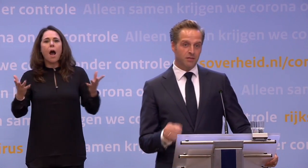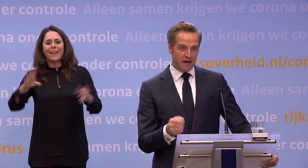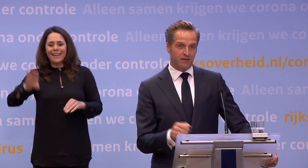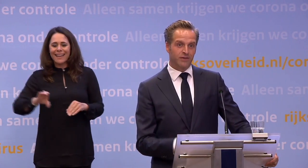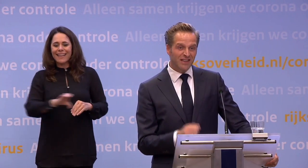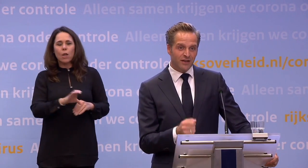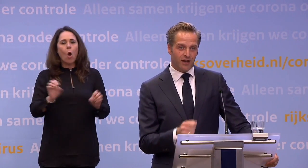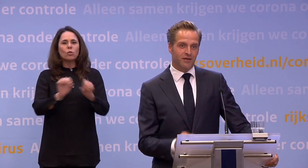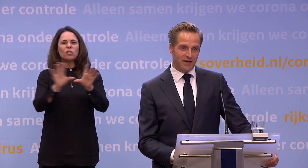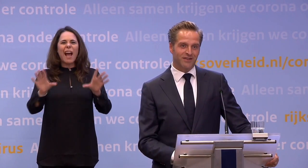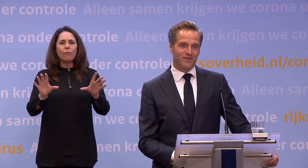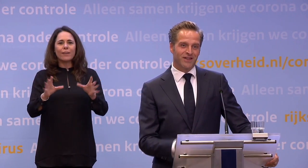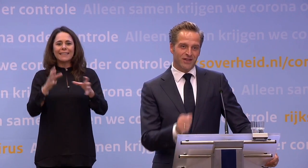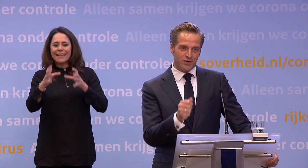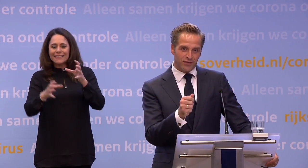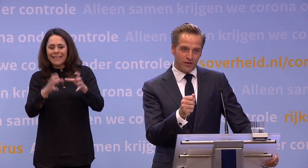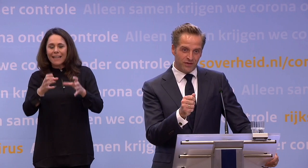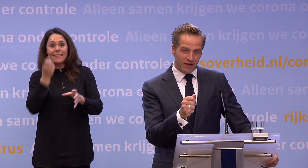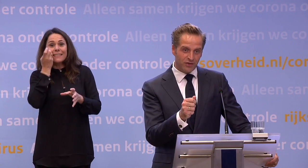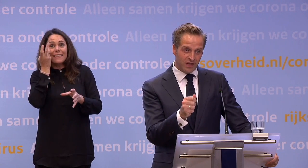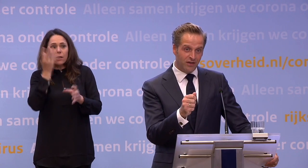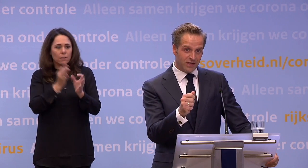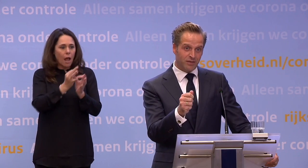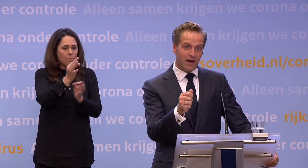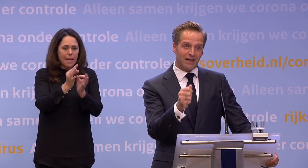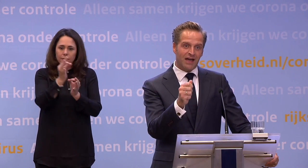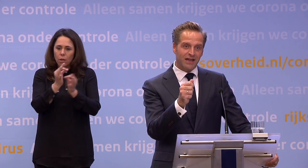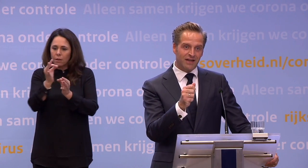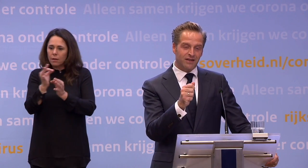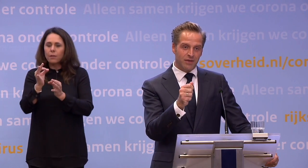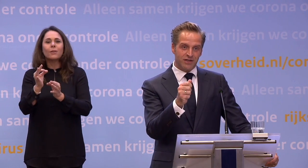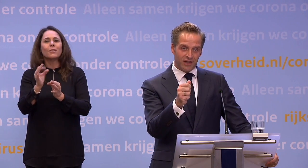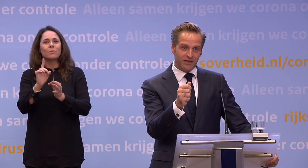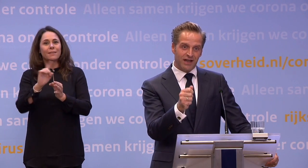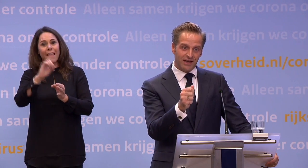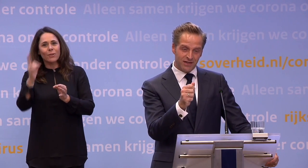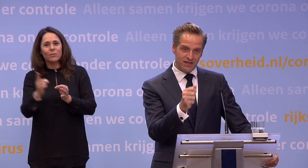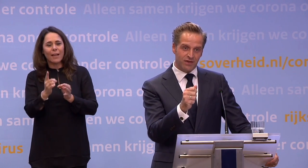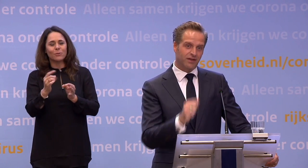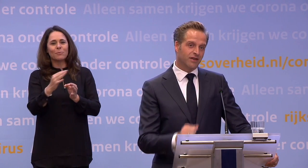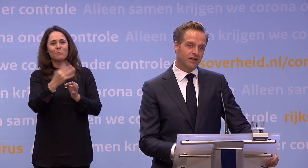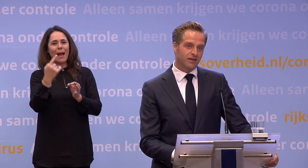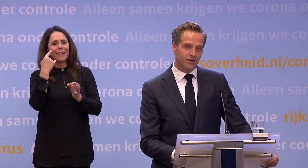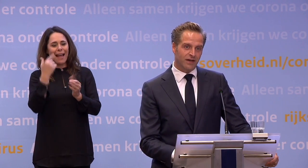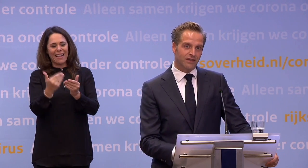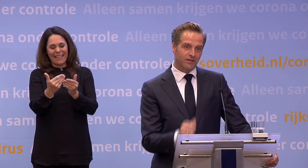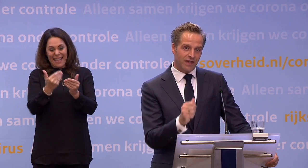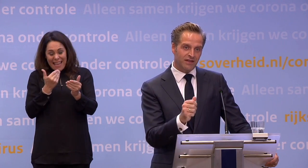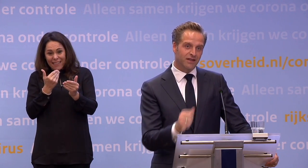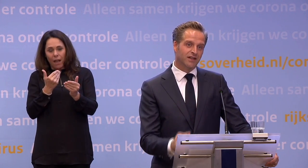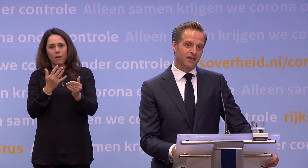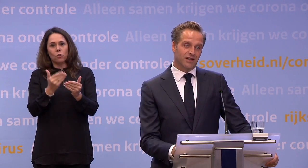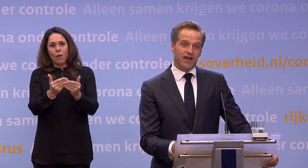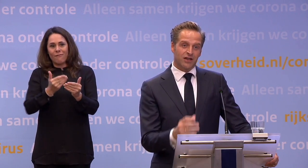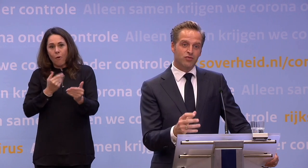meten. ...iedere dag meten, zodat we het heel snel, dat is echt een paar dagen eerder... ...dan mensen klachten krijgen, zien we het dan al in het rioolwater. Dan